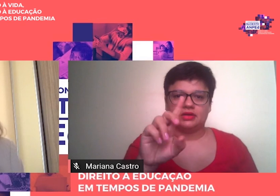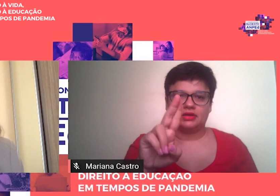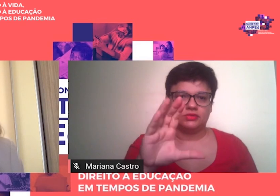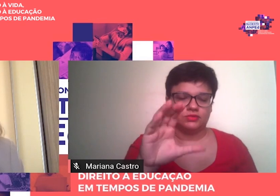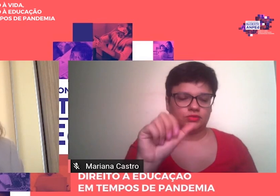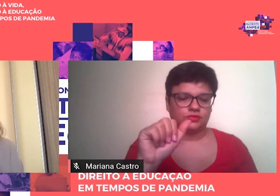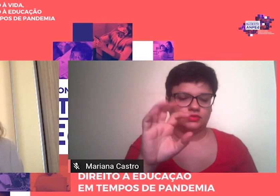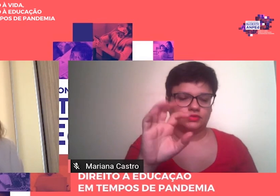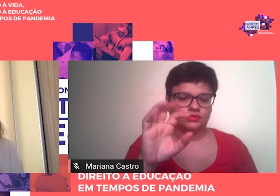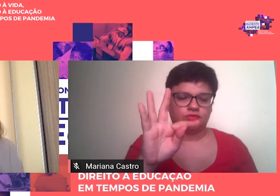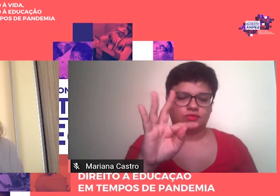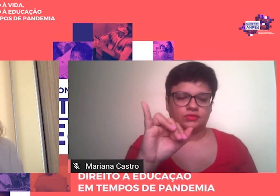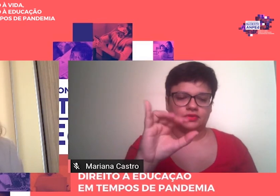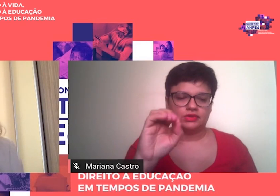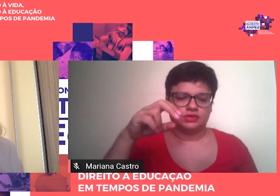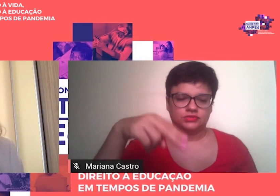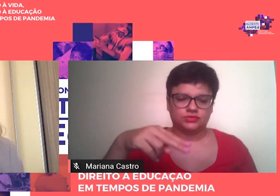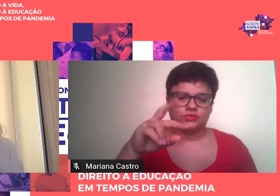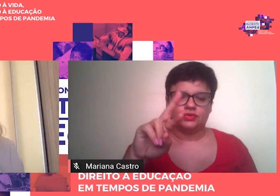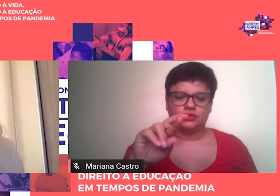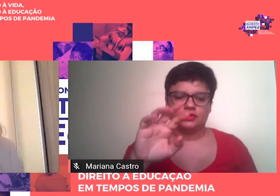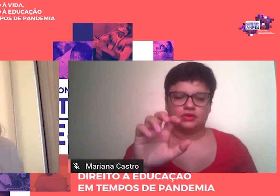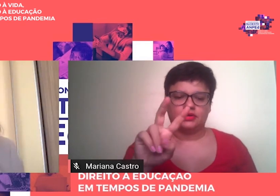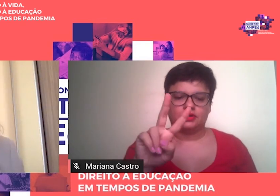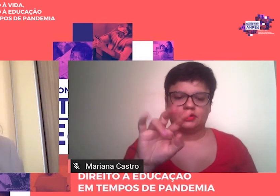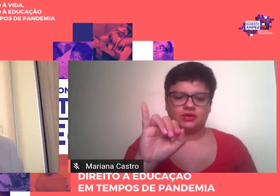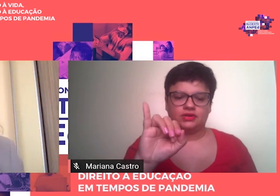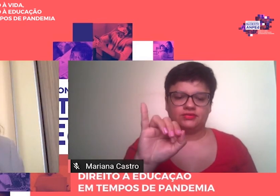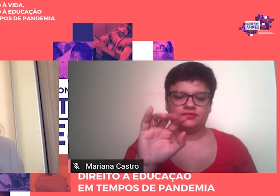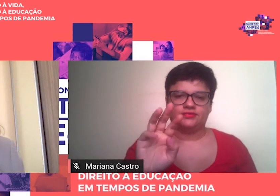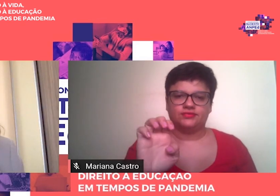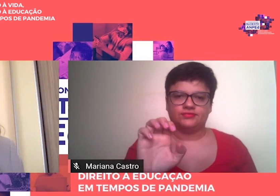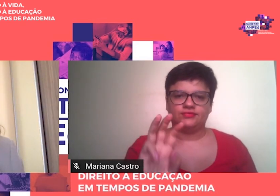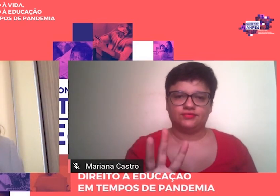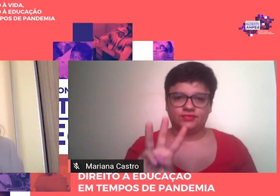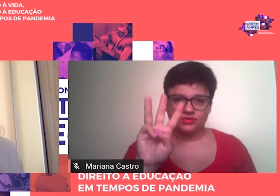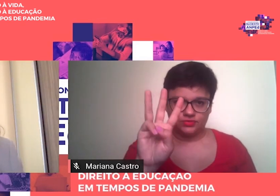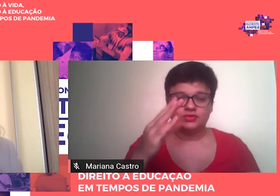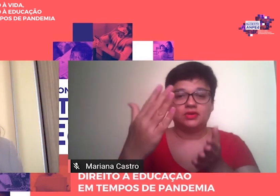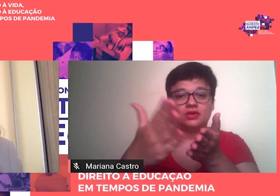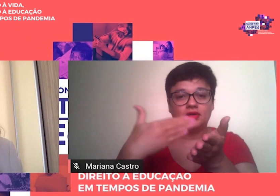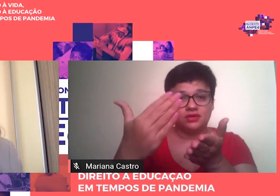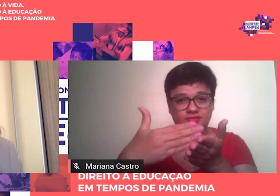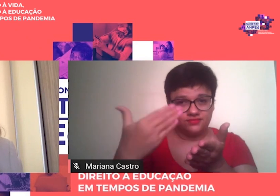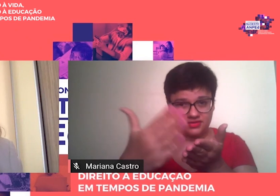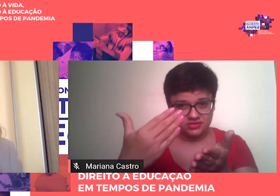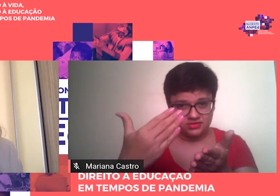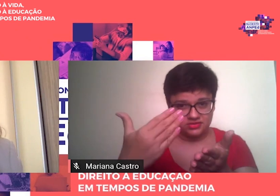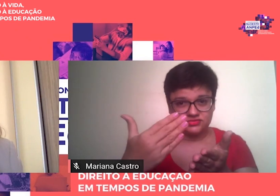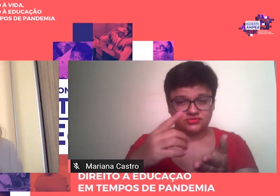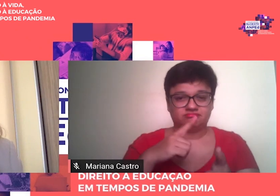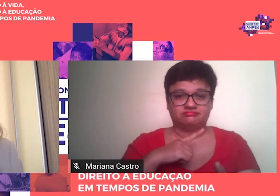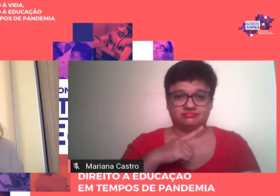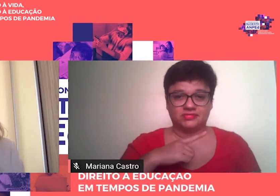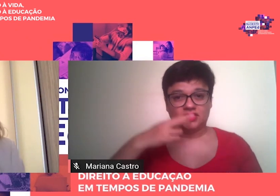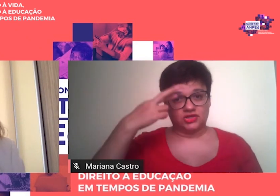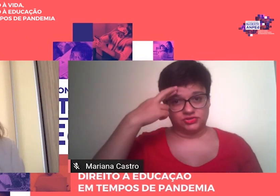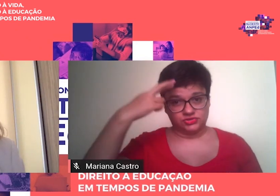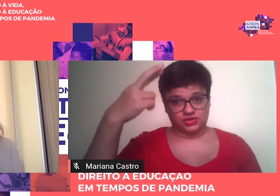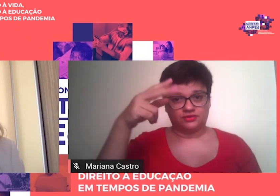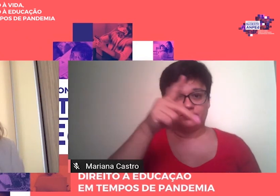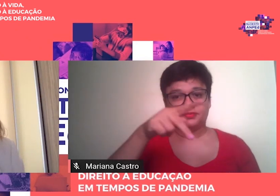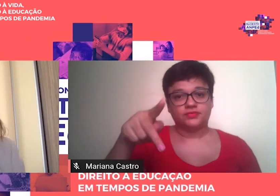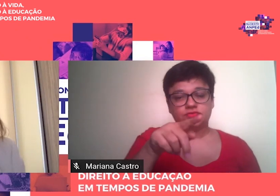resenhas educativas Que na época Que tem como editor-chefe Professor Gustavo Que vai estar aqui conosco E na época